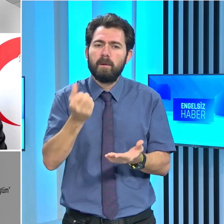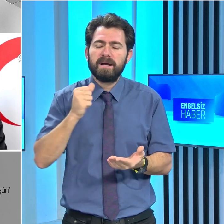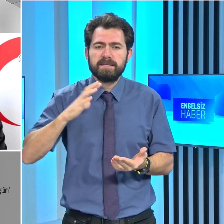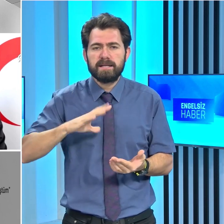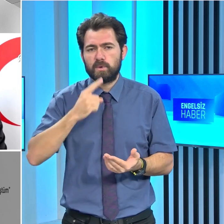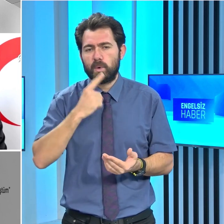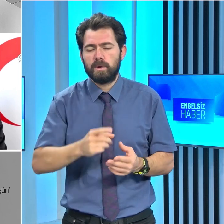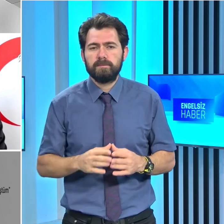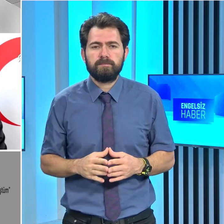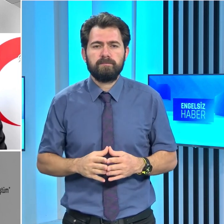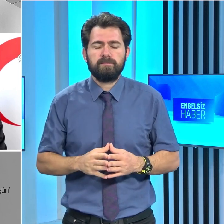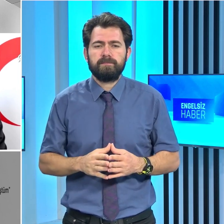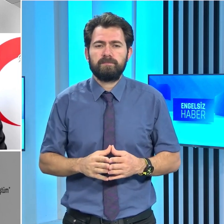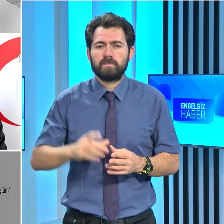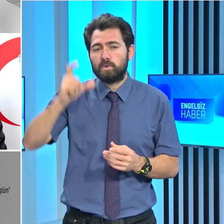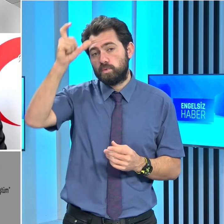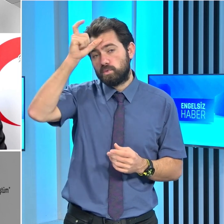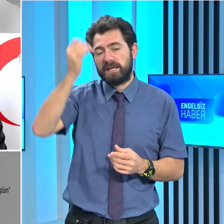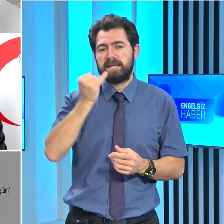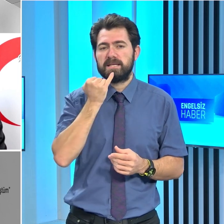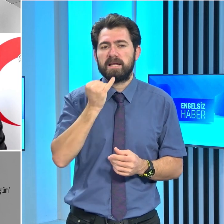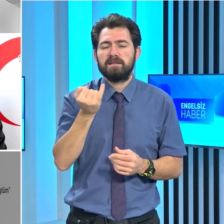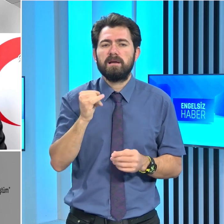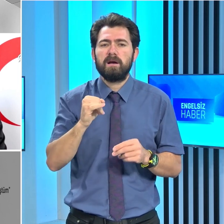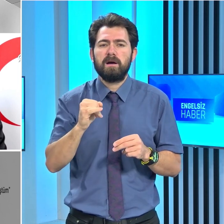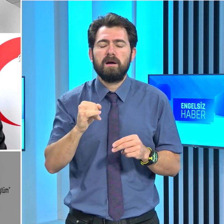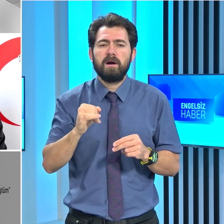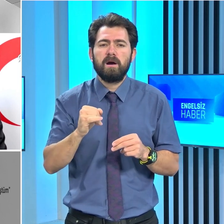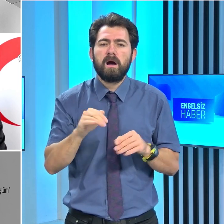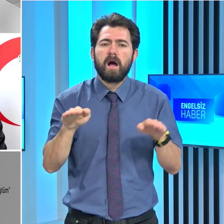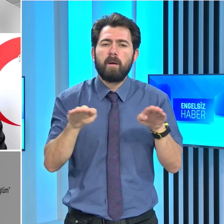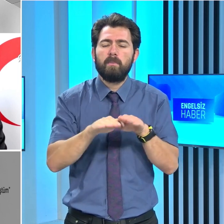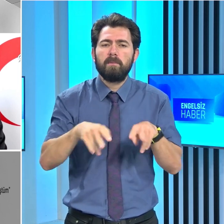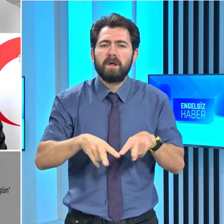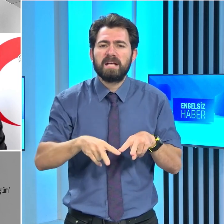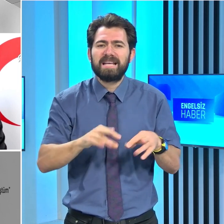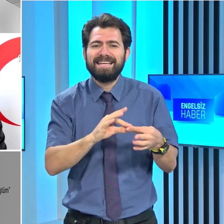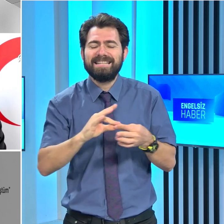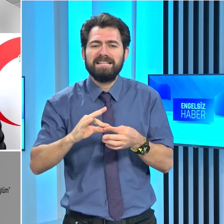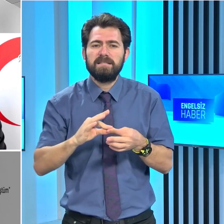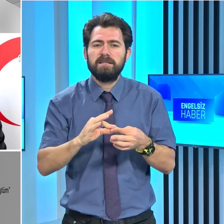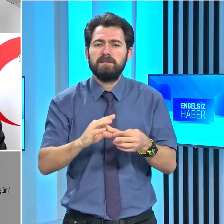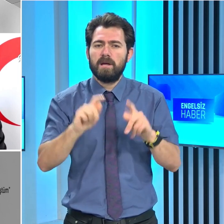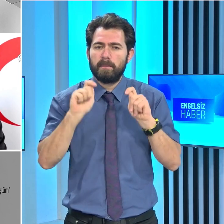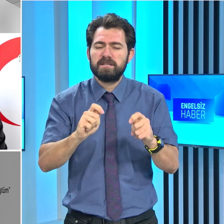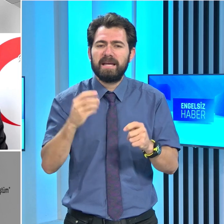hazırlandıklarını dile getirdi. Türkiye ziyaretinde, Kapalı Maraş'la ilgili atılacak yeni adımlar konusunda,